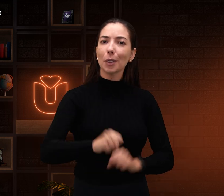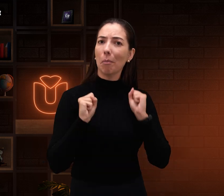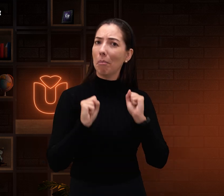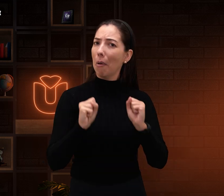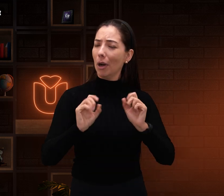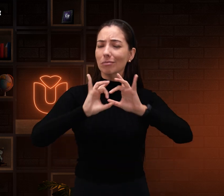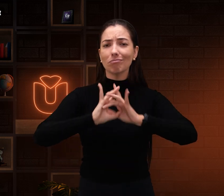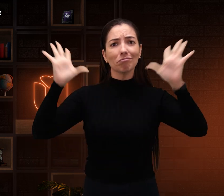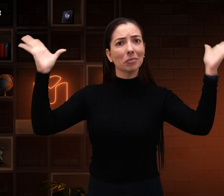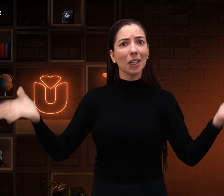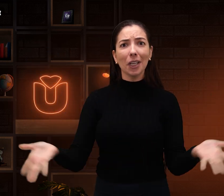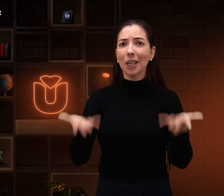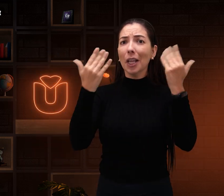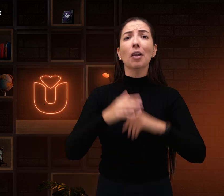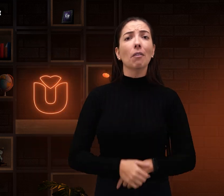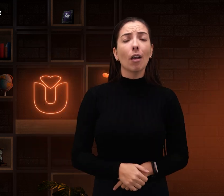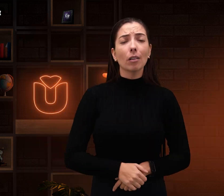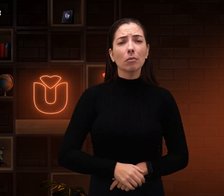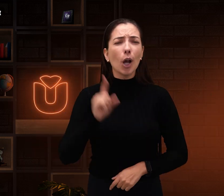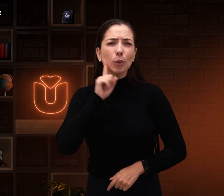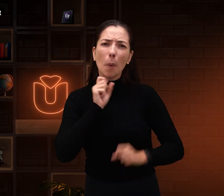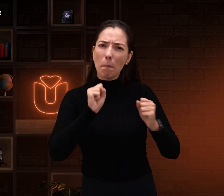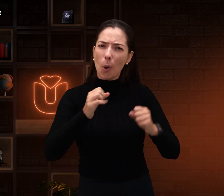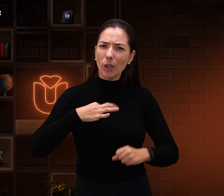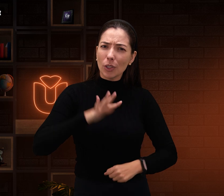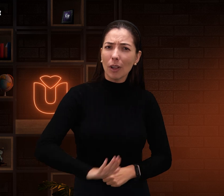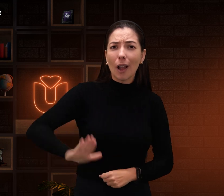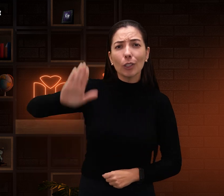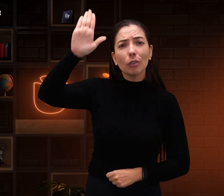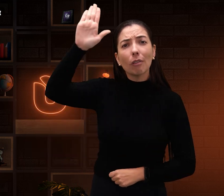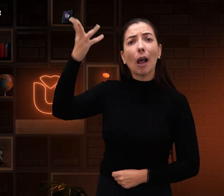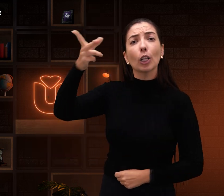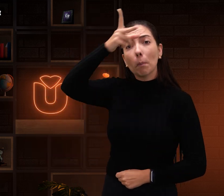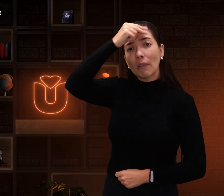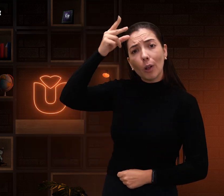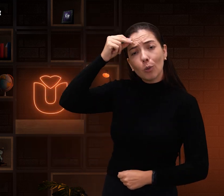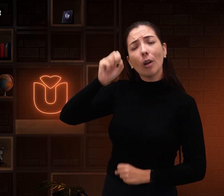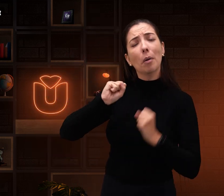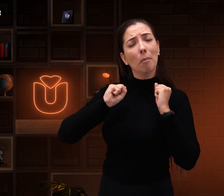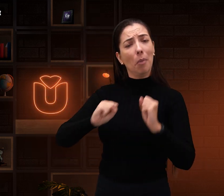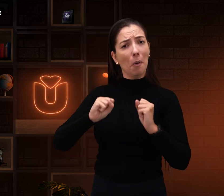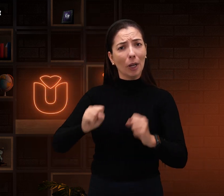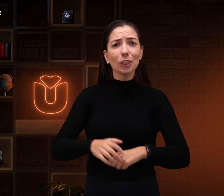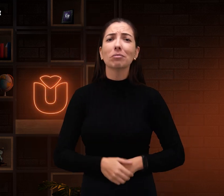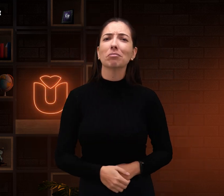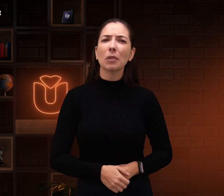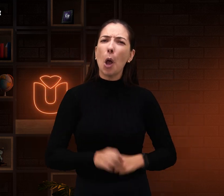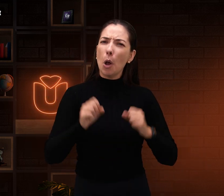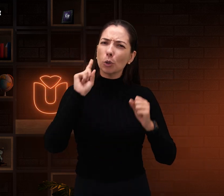ele pode, ele é livre para isso. O surdo pode ser candidato a prefeito? Pode sim. O surdo